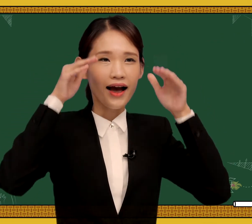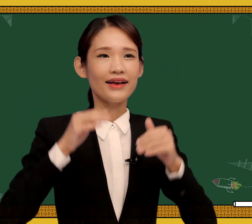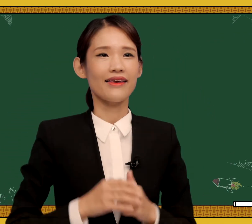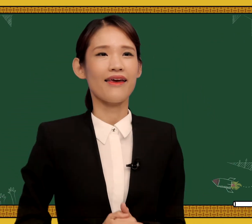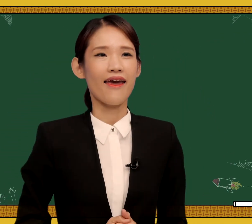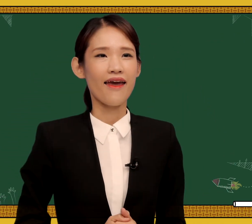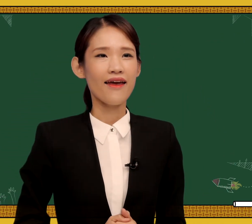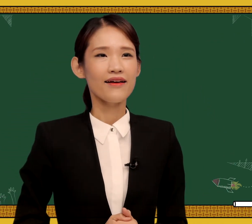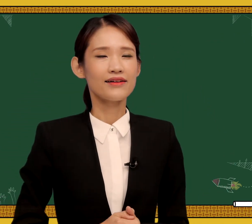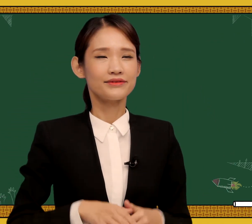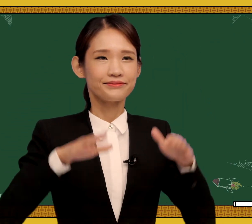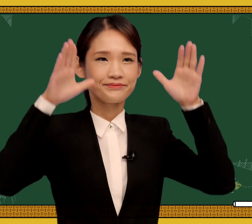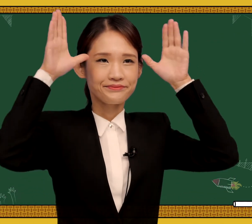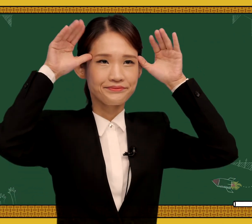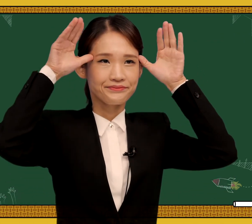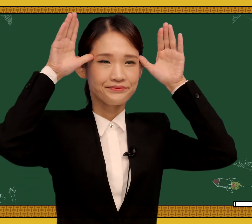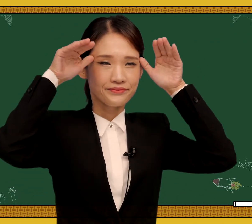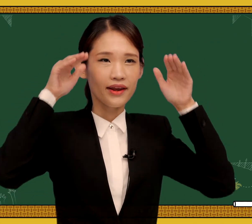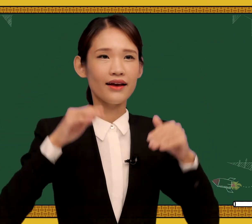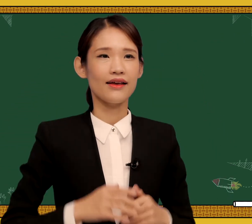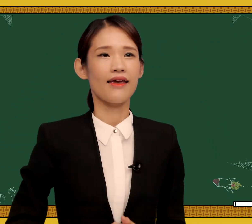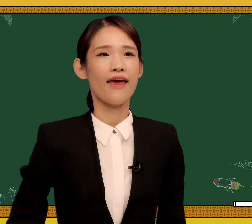개, 개